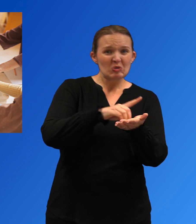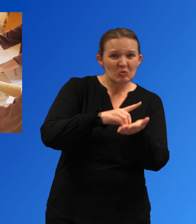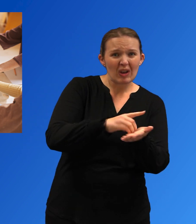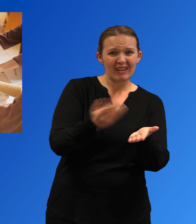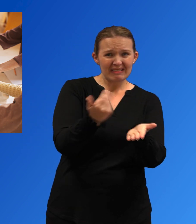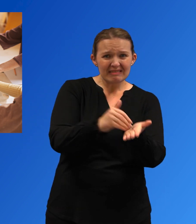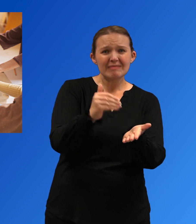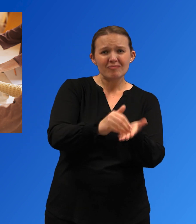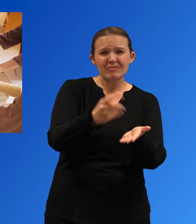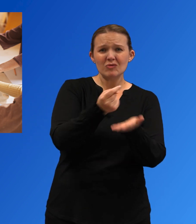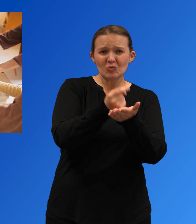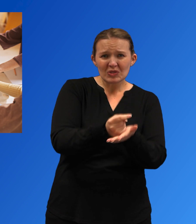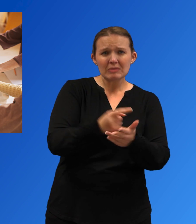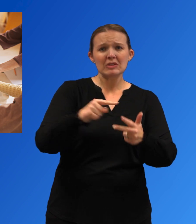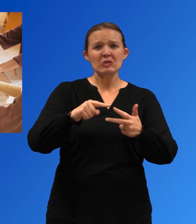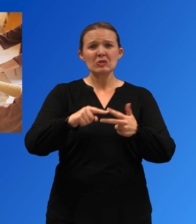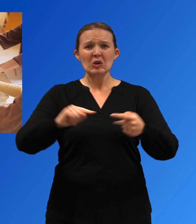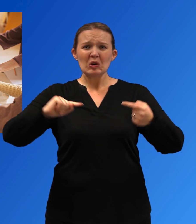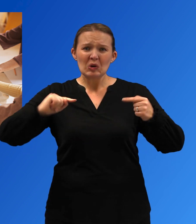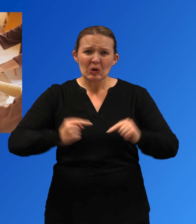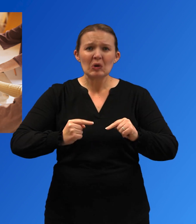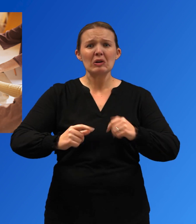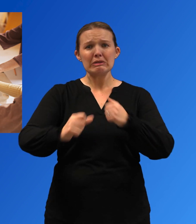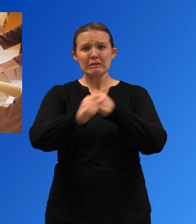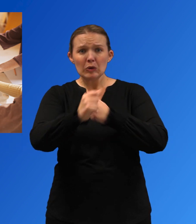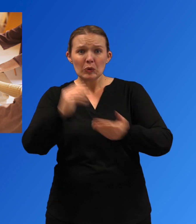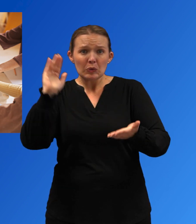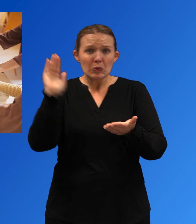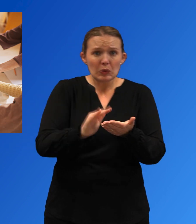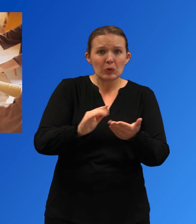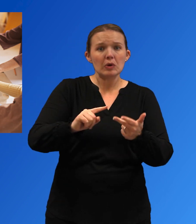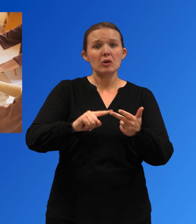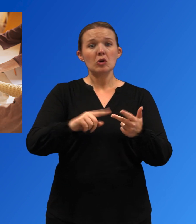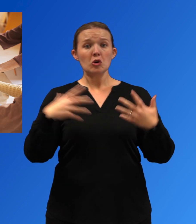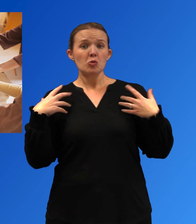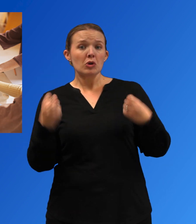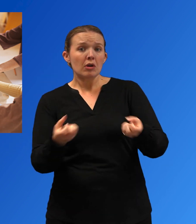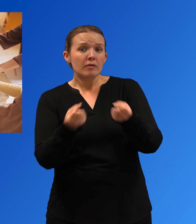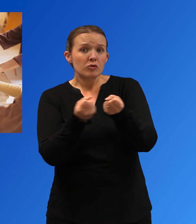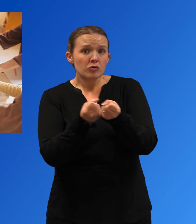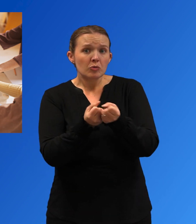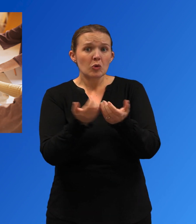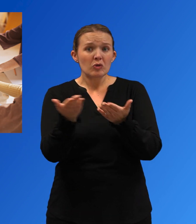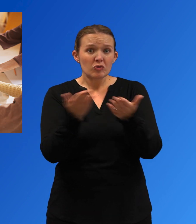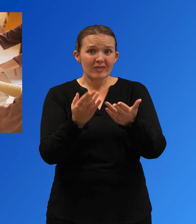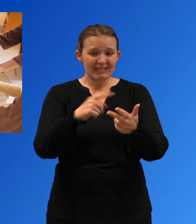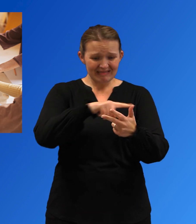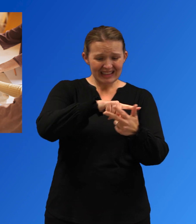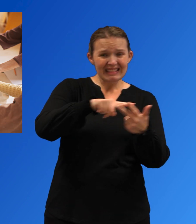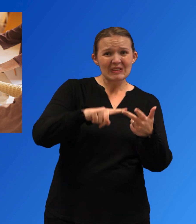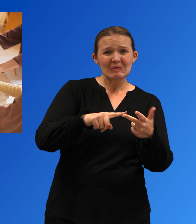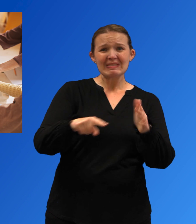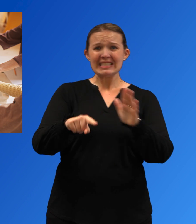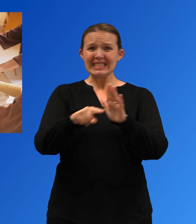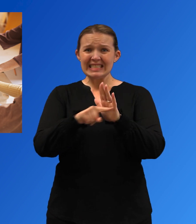apoyo estructural como vivienda y asistencia para el transporte, y reducir el estigma